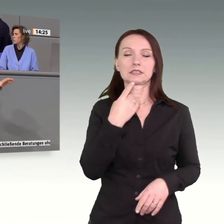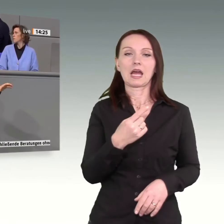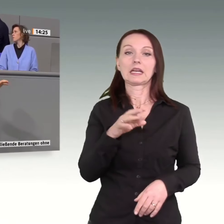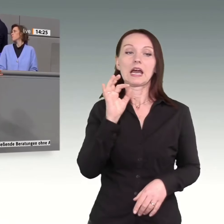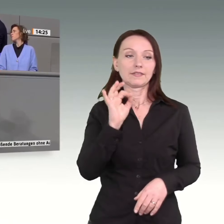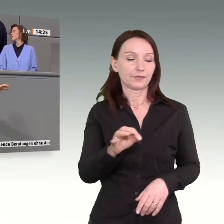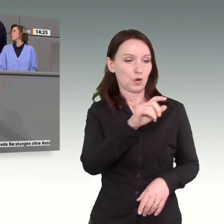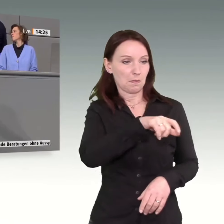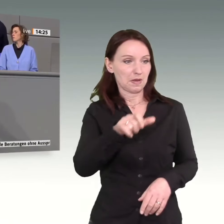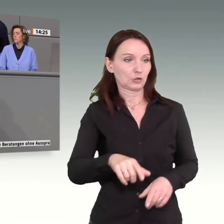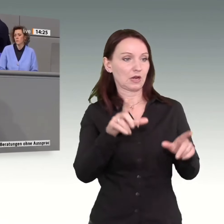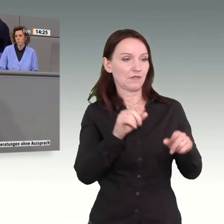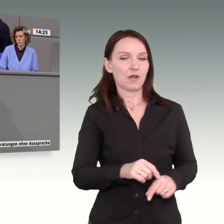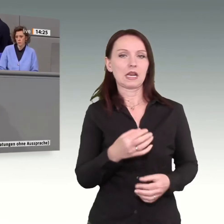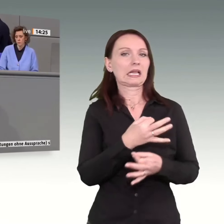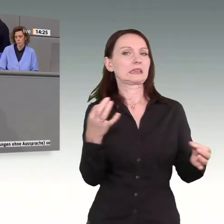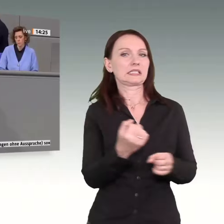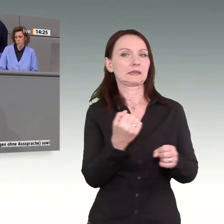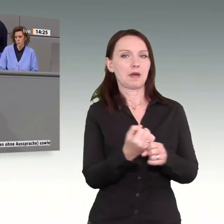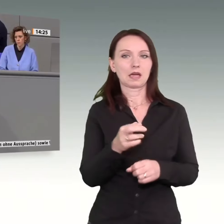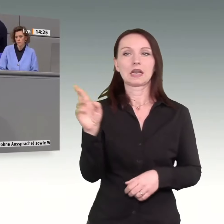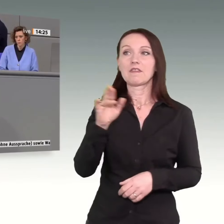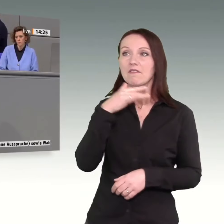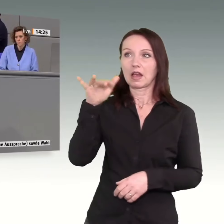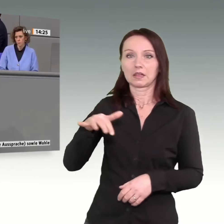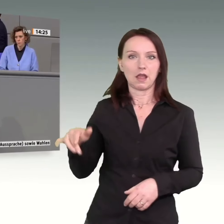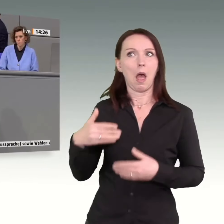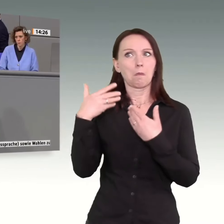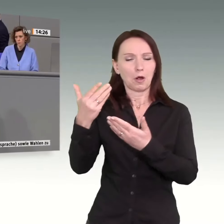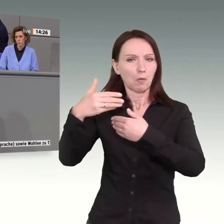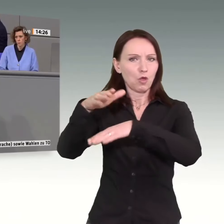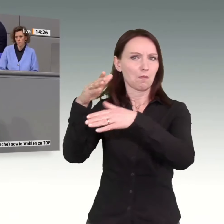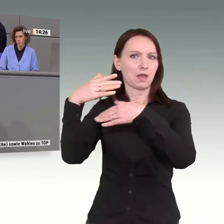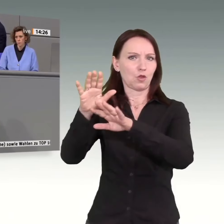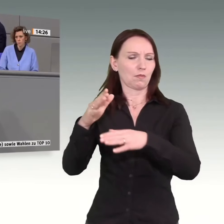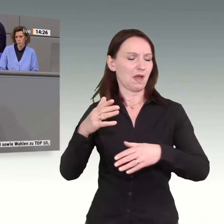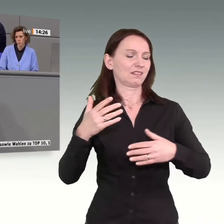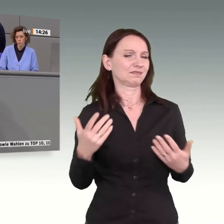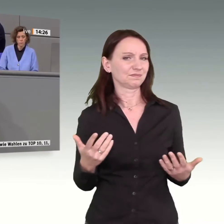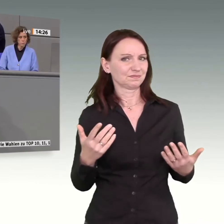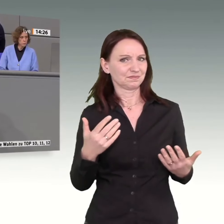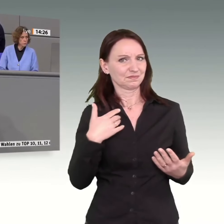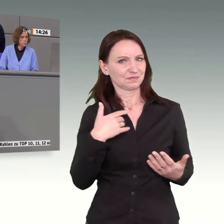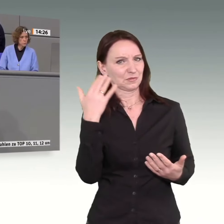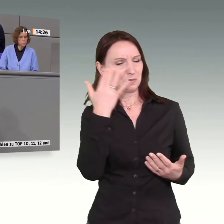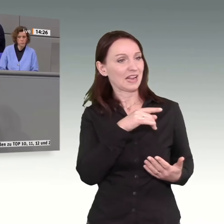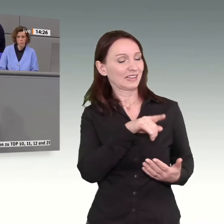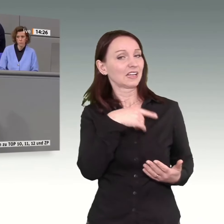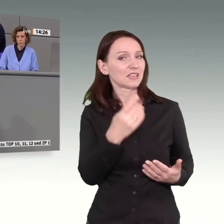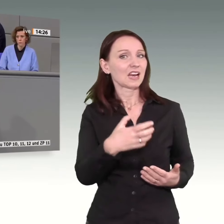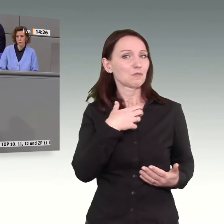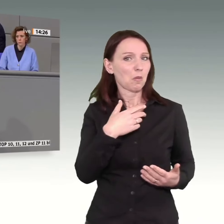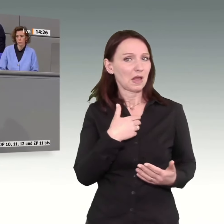die, die wenig haben, gar nichts und geben denen, die viel haben, noch mehr. Und da frage ich mich, welches Problem löst das und